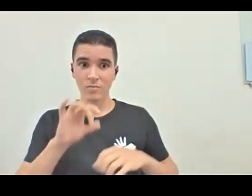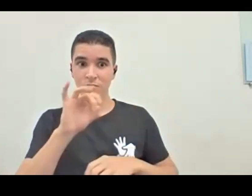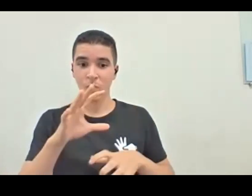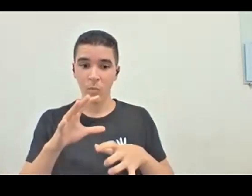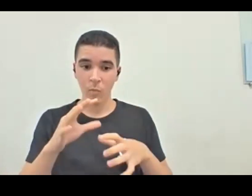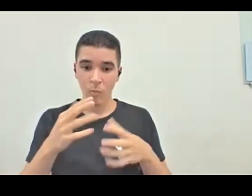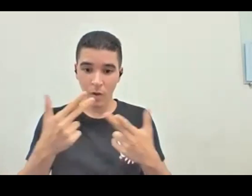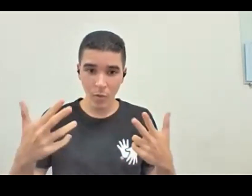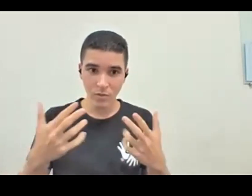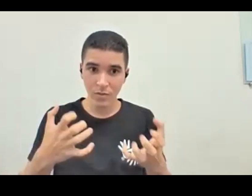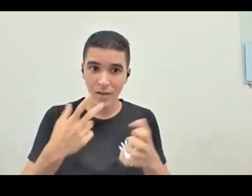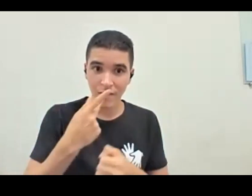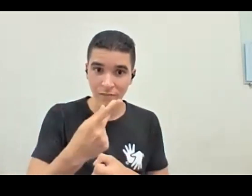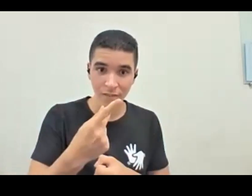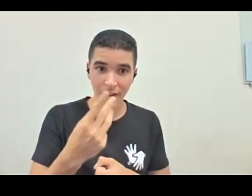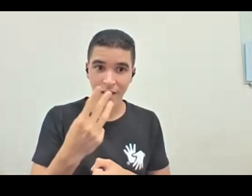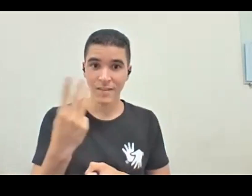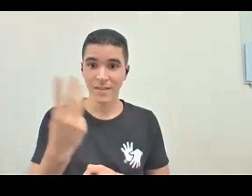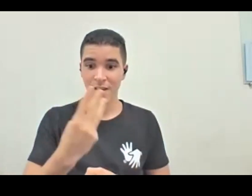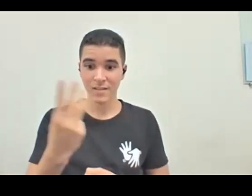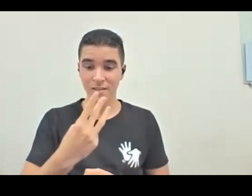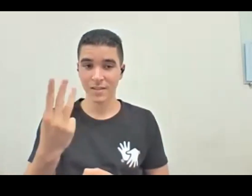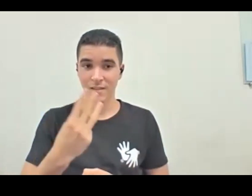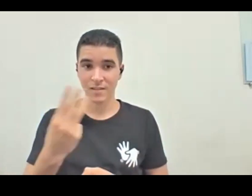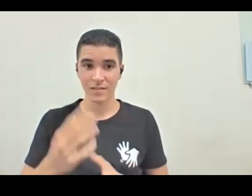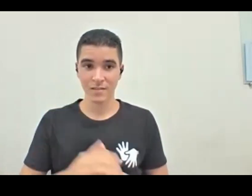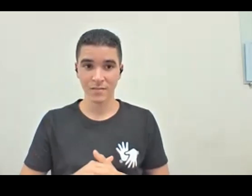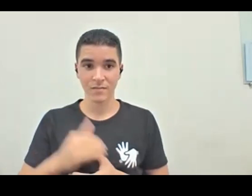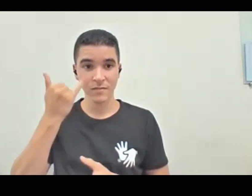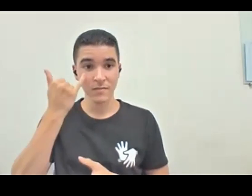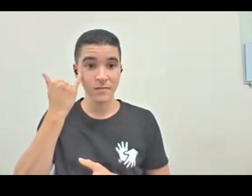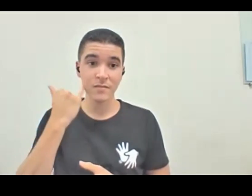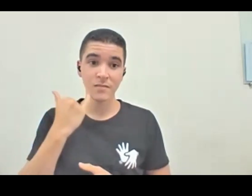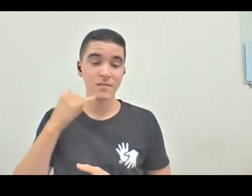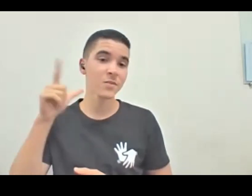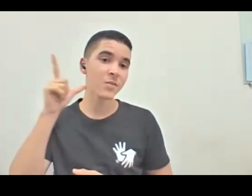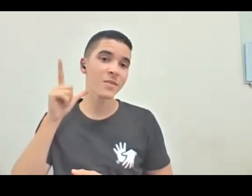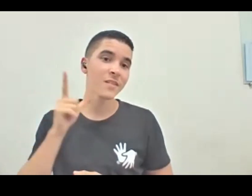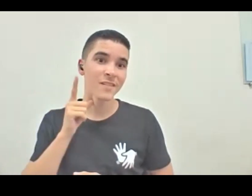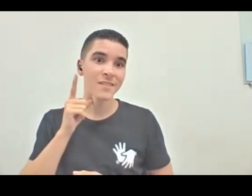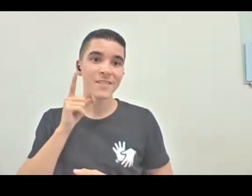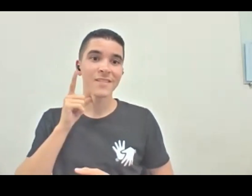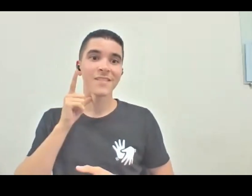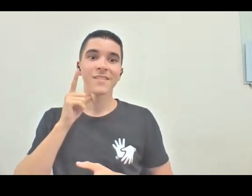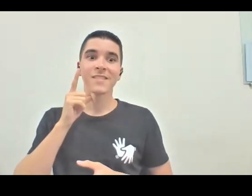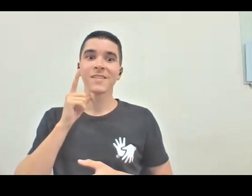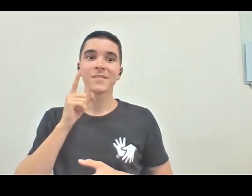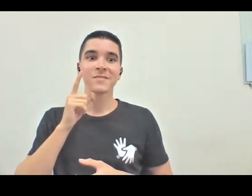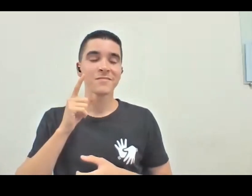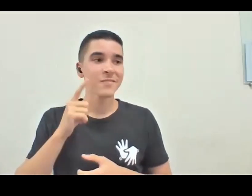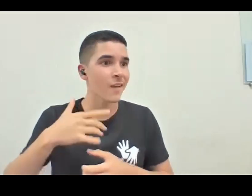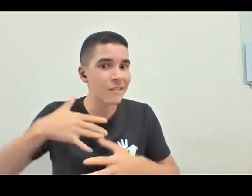das três aqui. É. O Jefferson e o Luiz devem estar numa